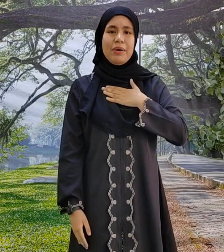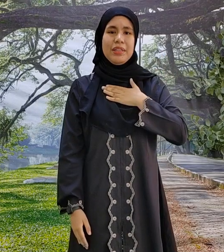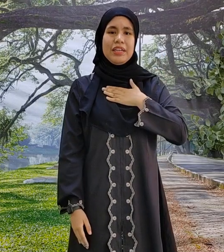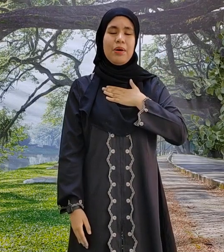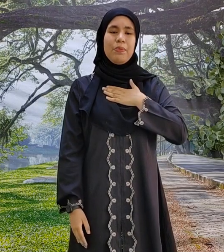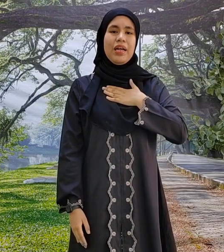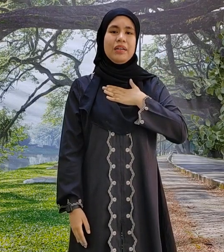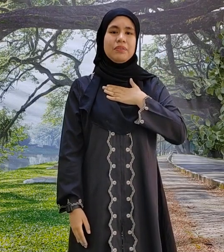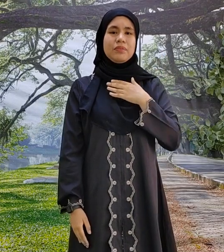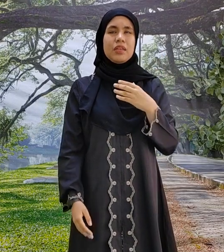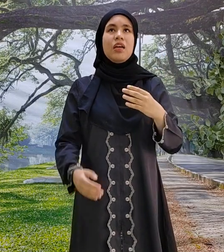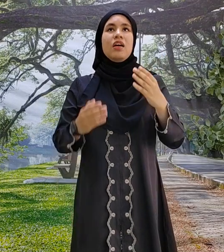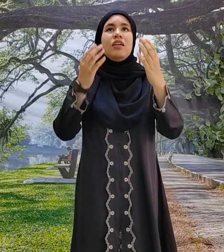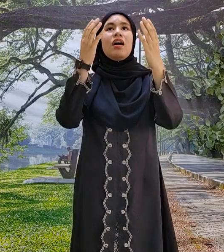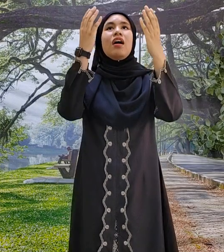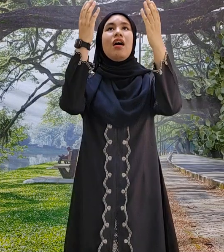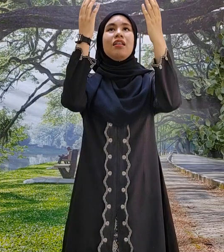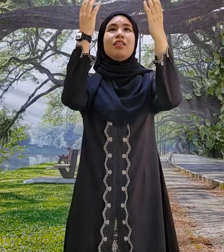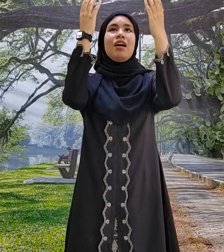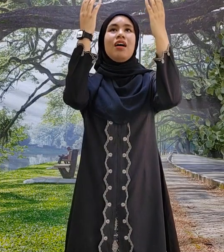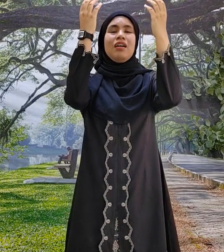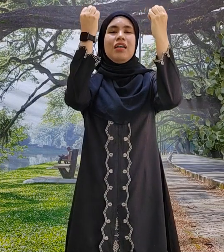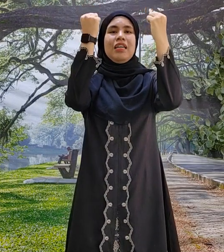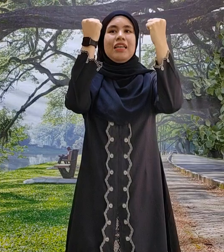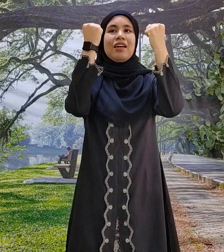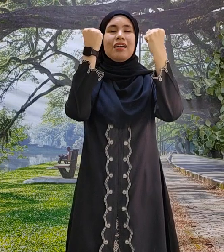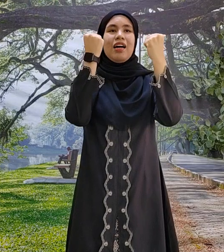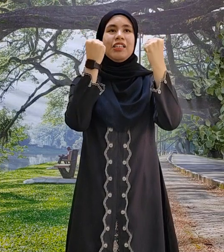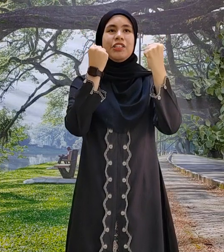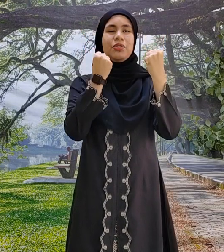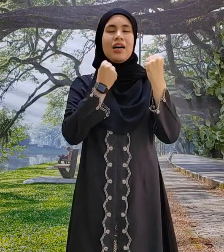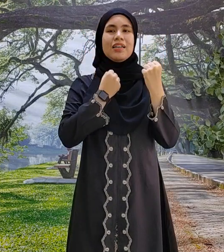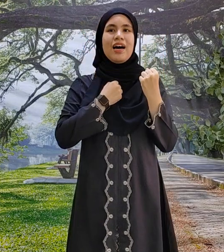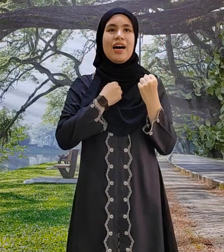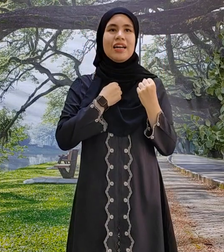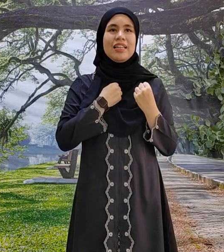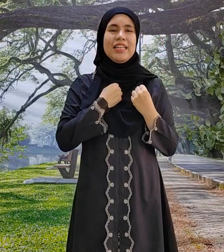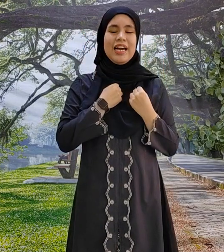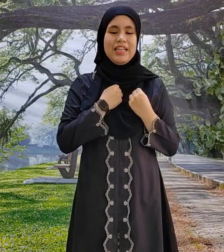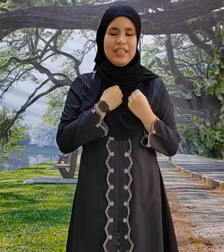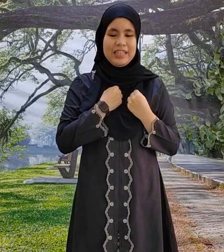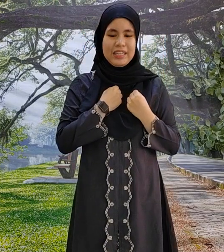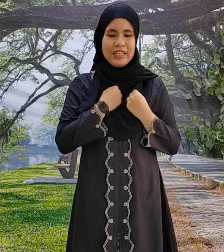kami telah buat Ya Allah, dengarlah suara rintihan ini